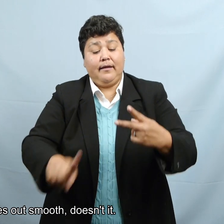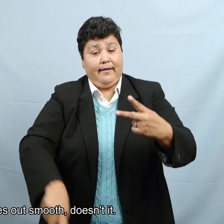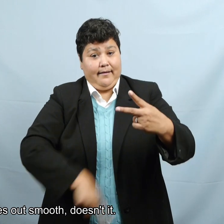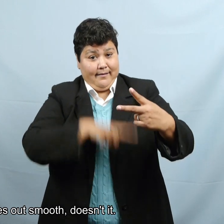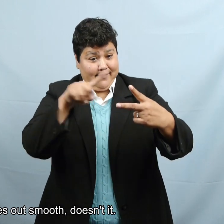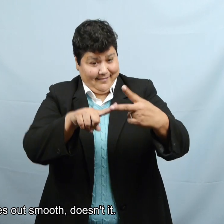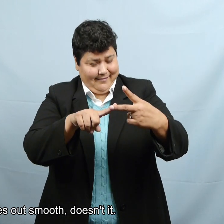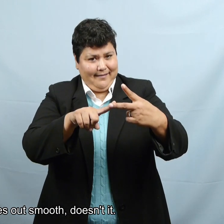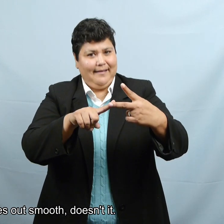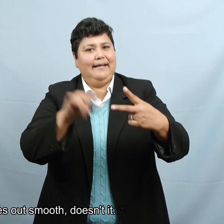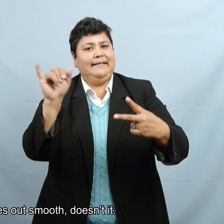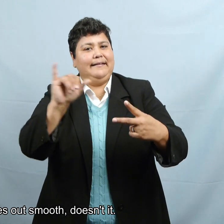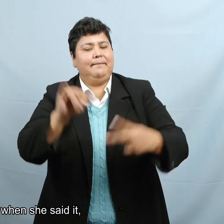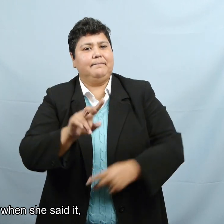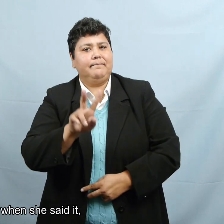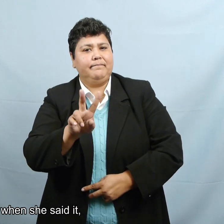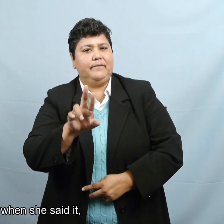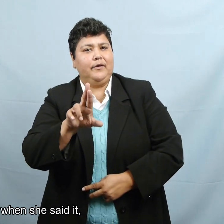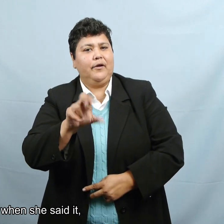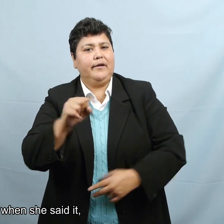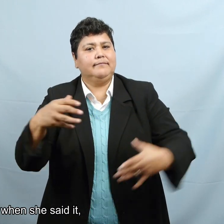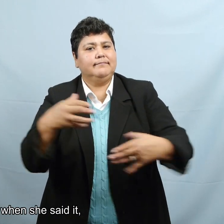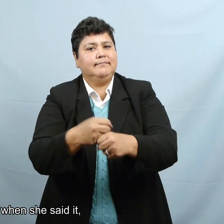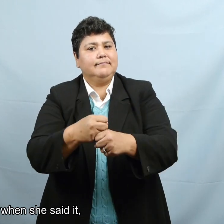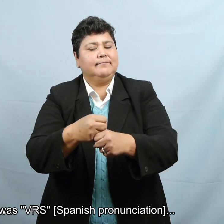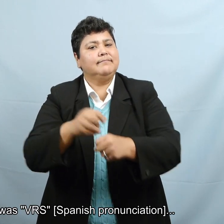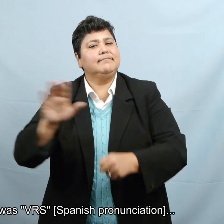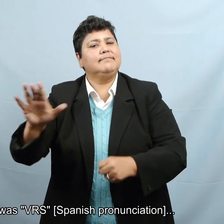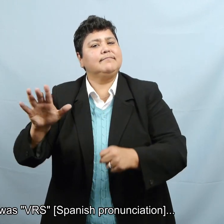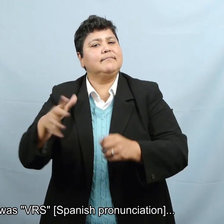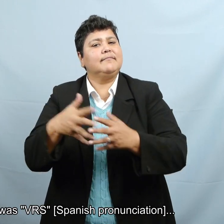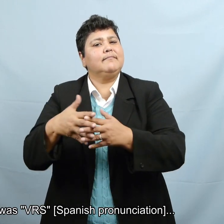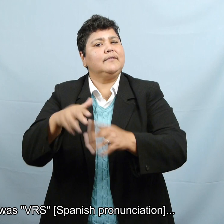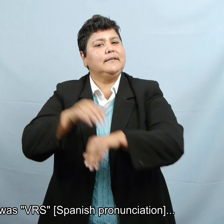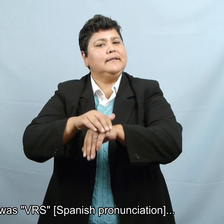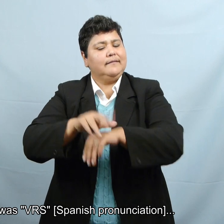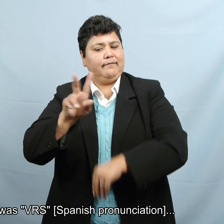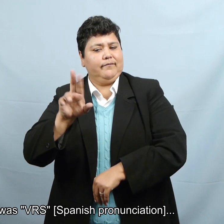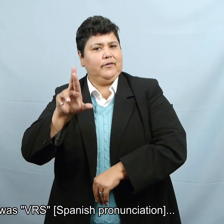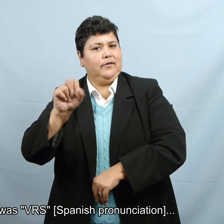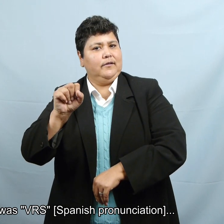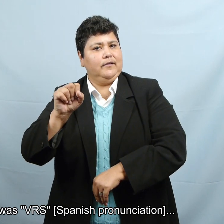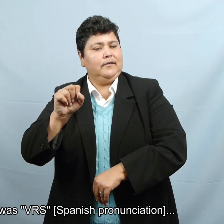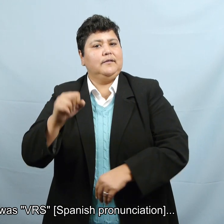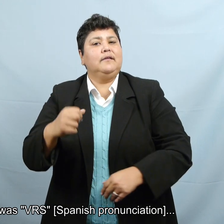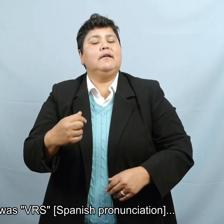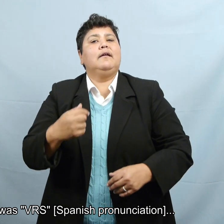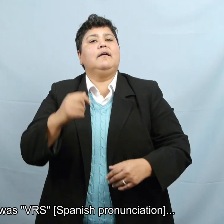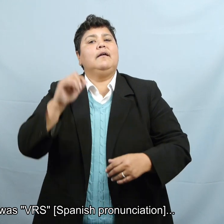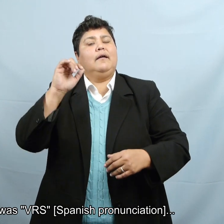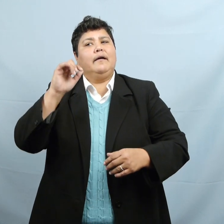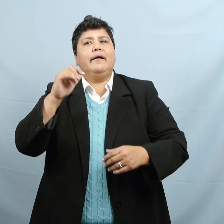que sale fluidito, ¿verdad? Pero cuando ella lo mencionó, lo que me vino a la mente es VRS.